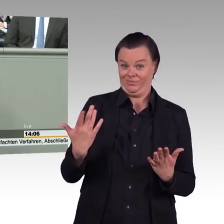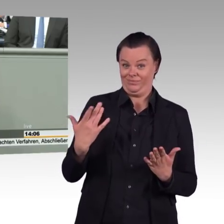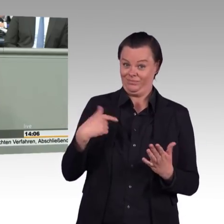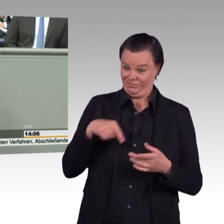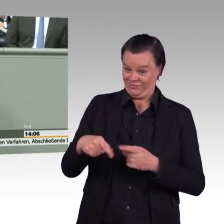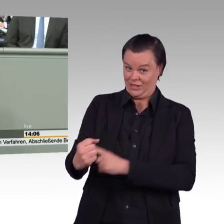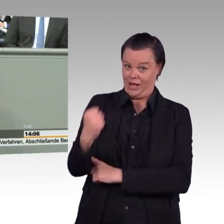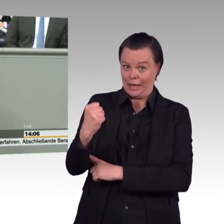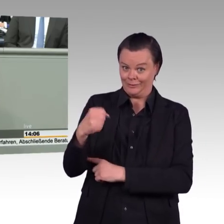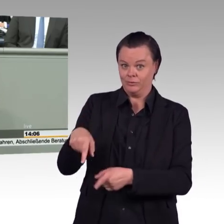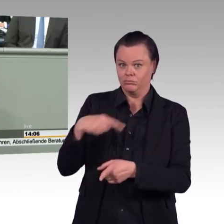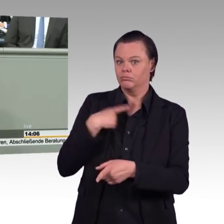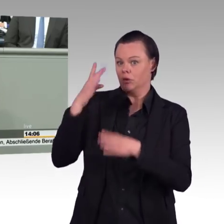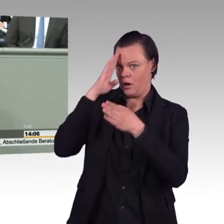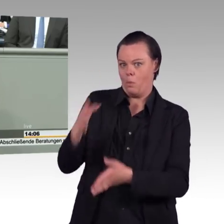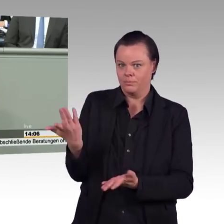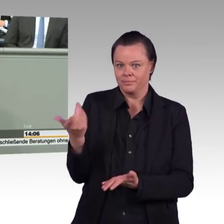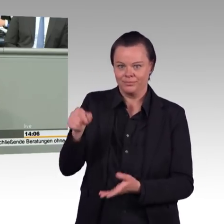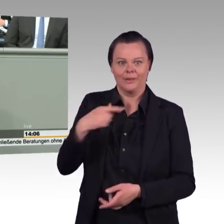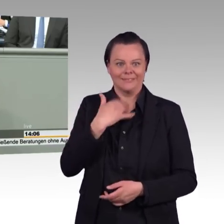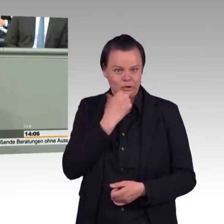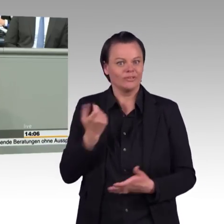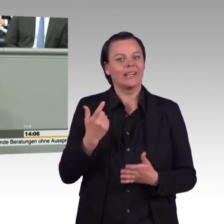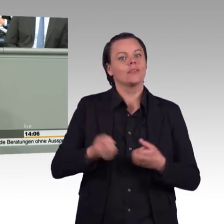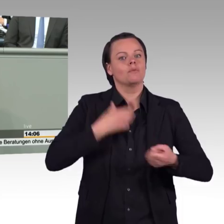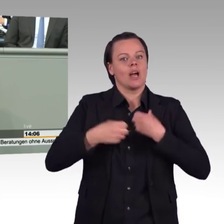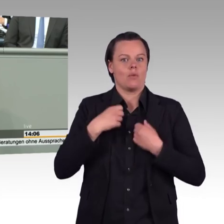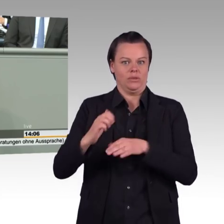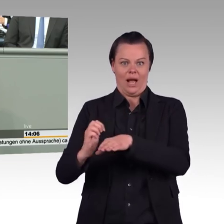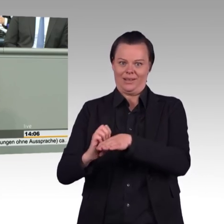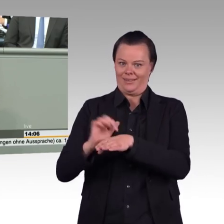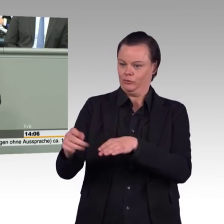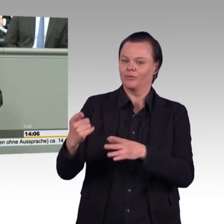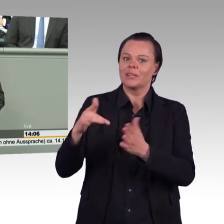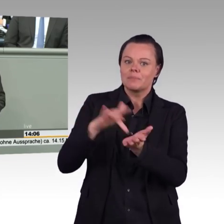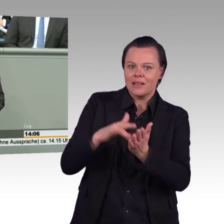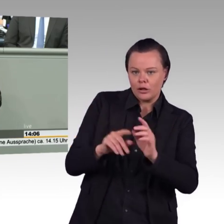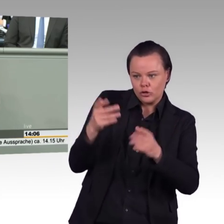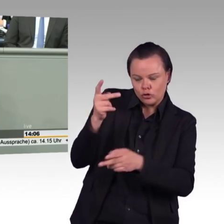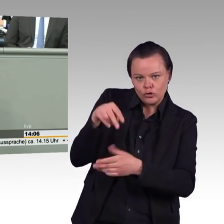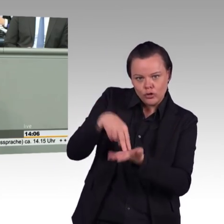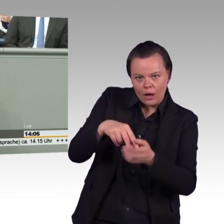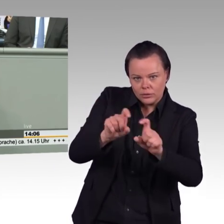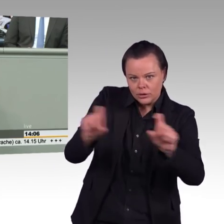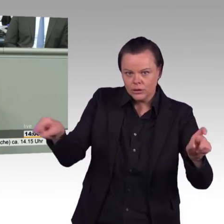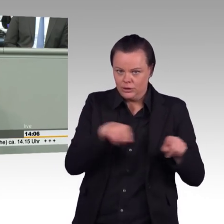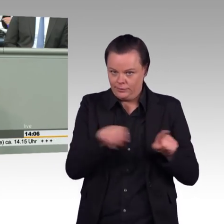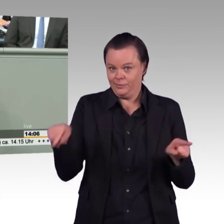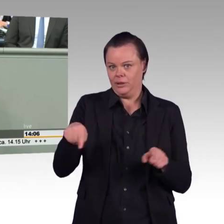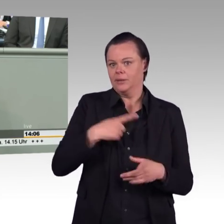milliardenschwere Strafe für die Nichterzielung von den Klimazielen. Wir als Bundesrepublik können die Pole Position im Klimaschutz